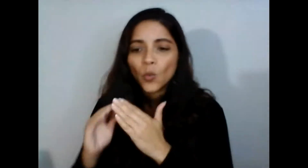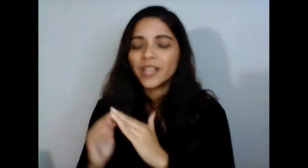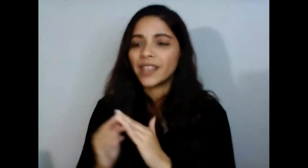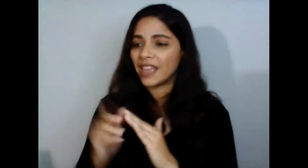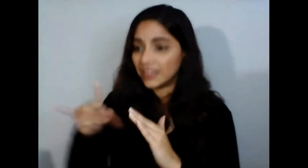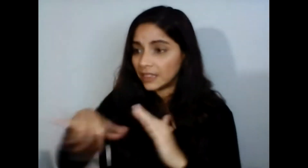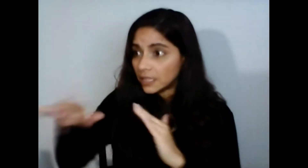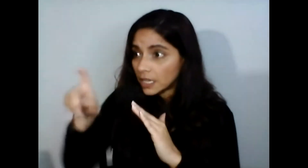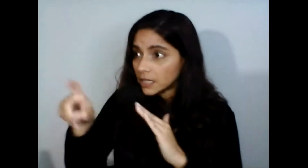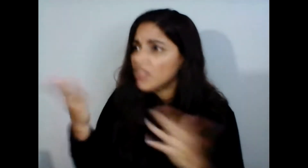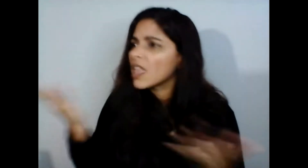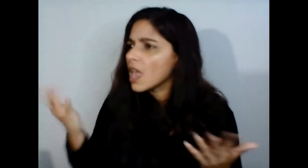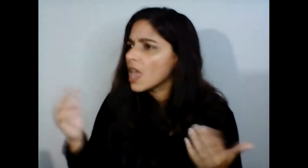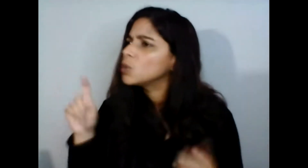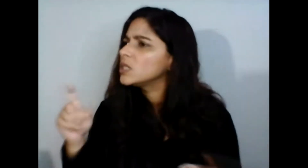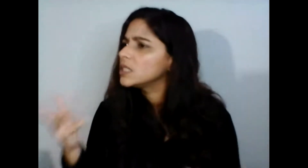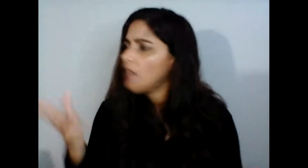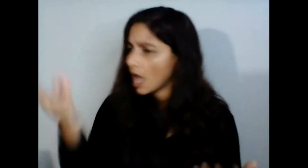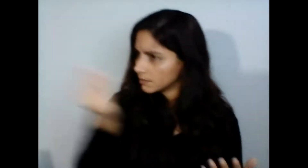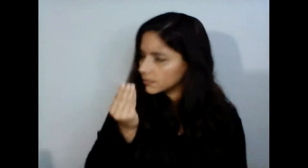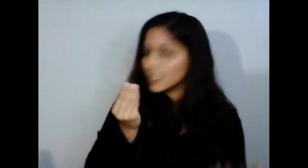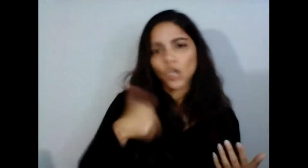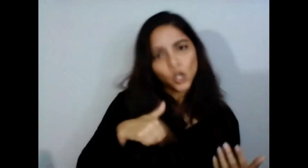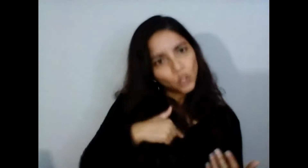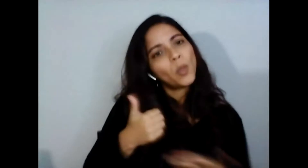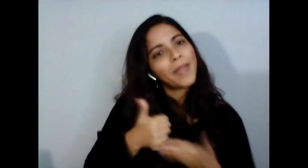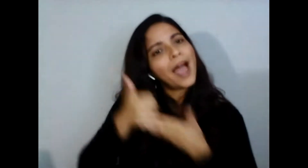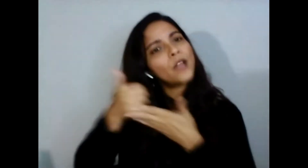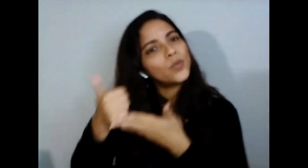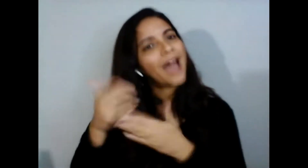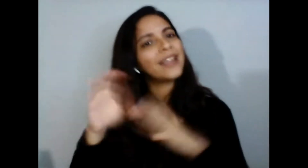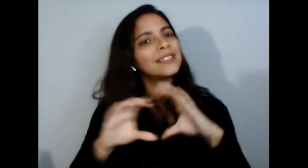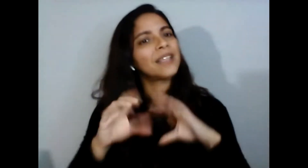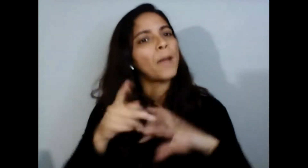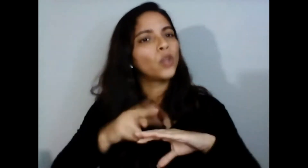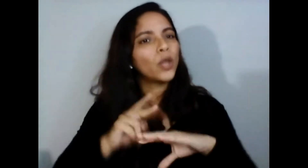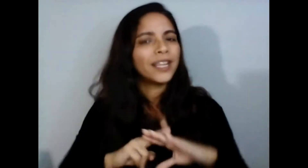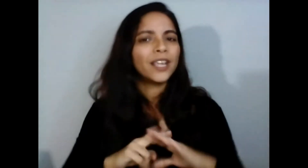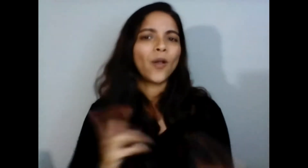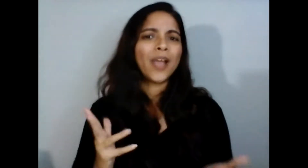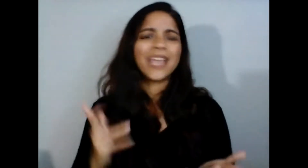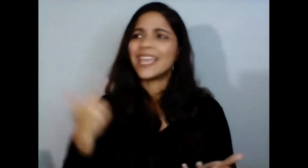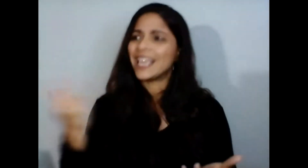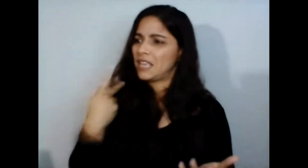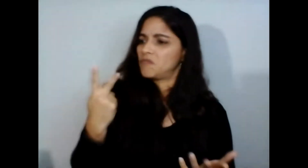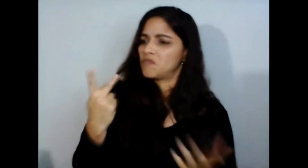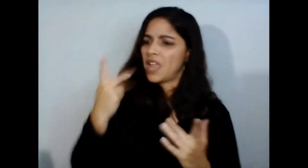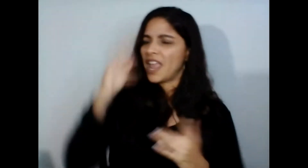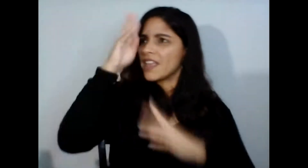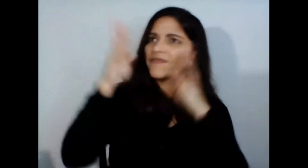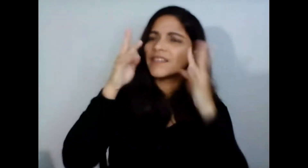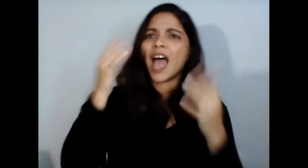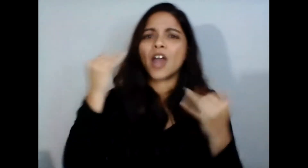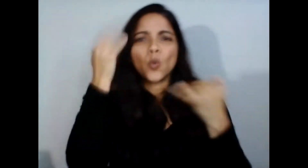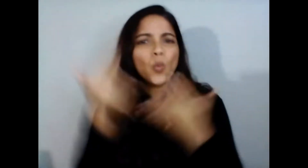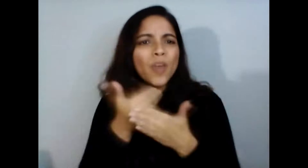servir a través de la red de expertos y expertas de ciencia Puerto Rico y de idear juntos cómo usar este contenido para